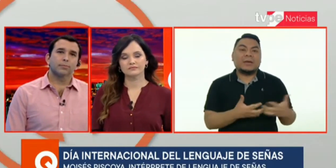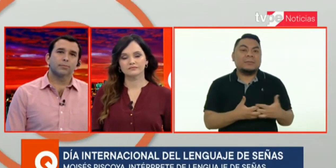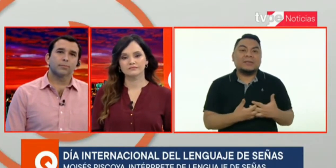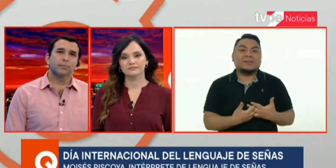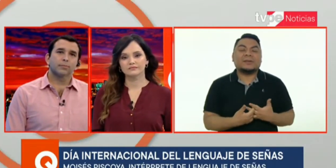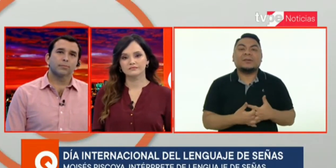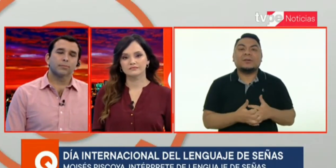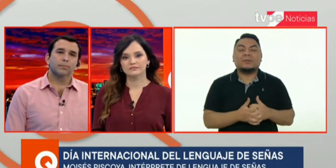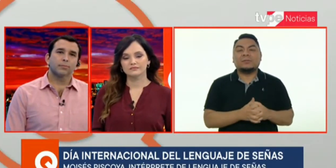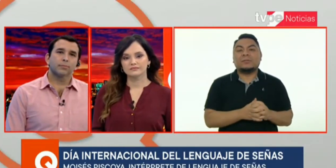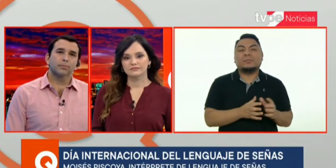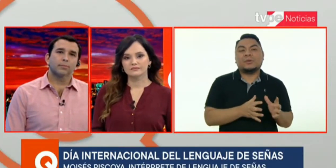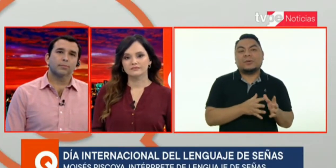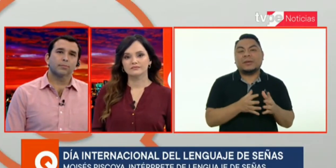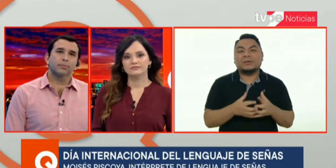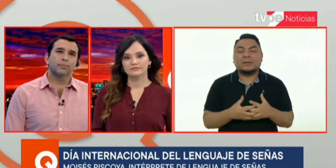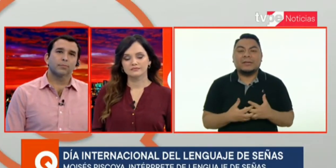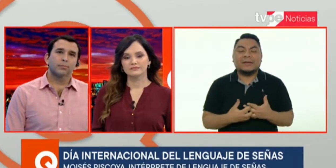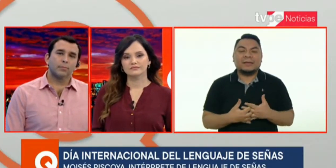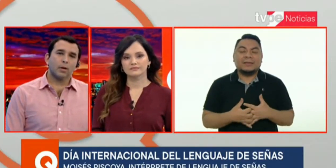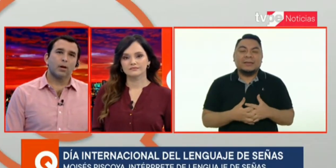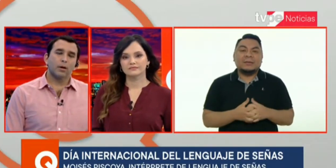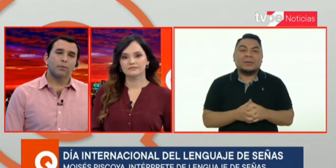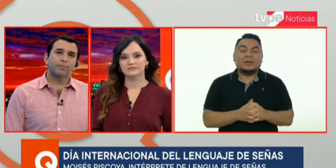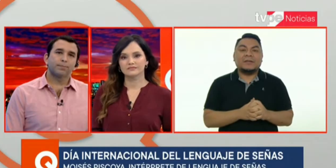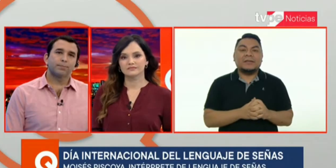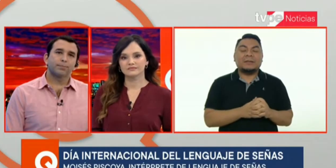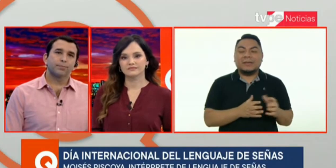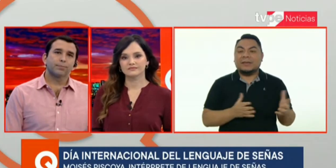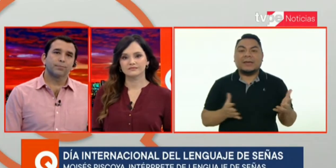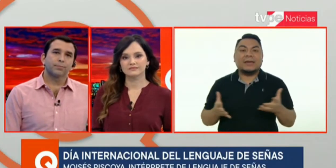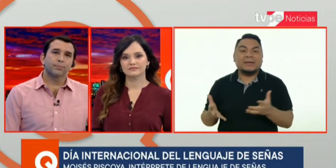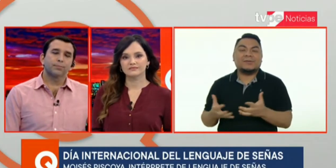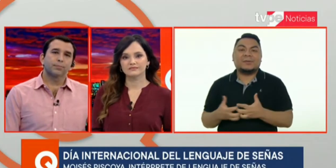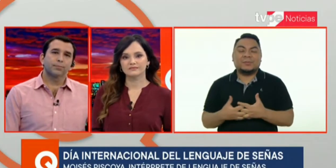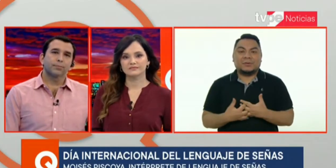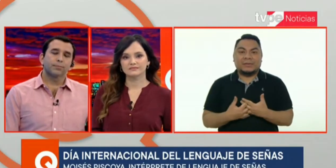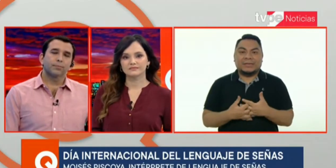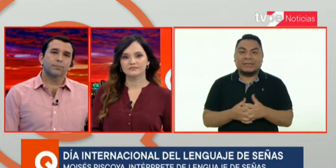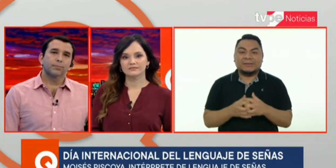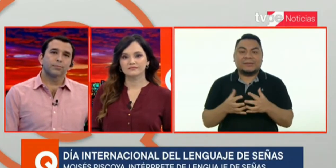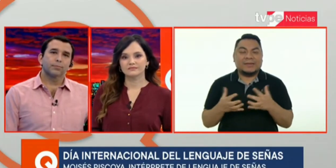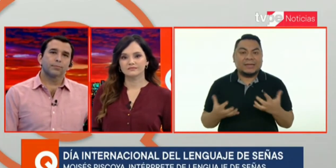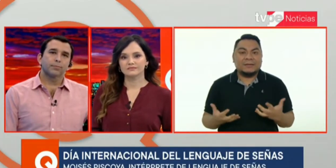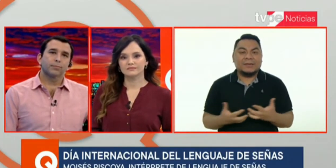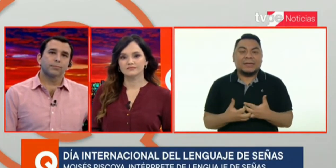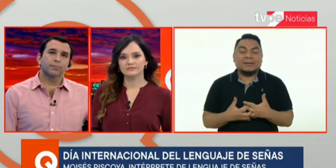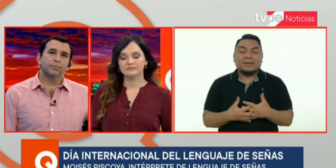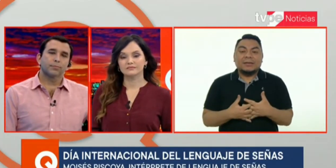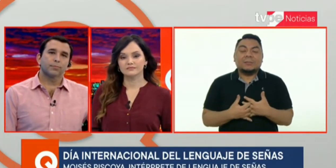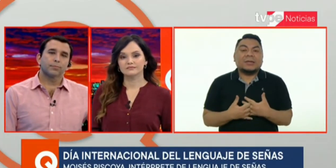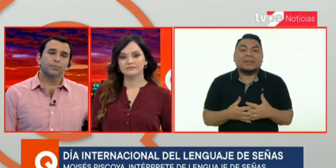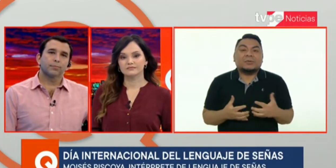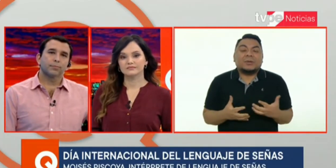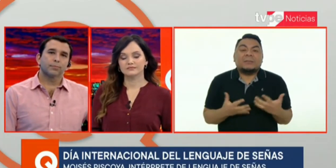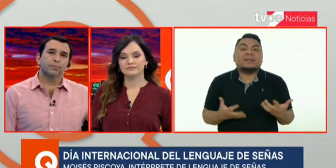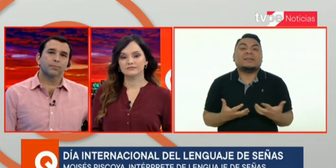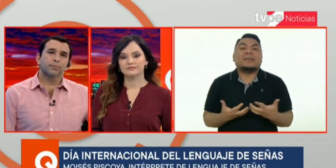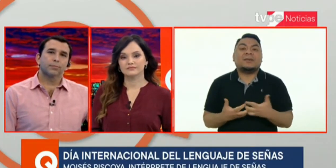Estudié administración, un poco de contabilidad, pero al final me dediqué a esto por la gran necesidad que había y porque naturalmente se dio.